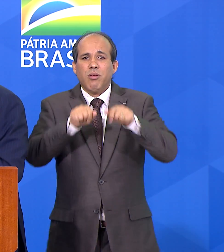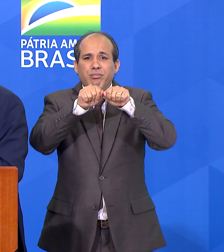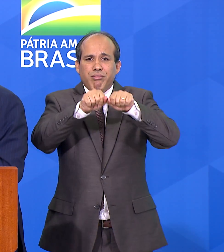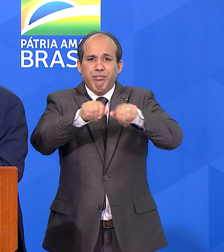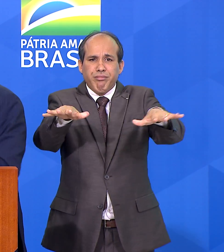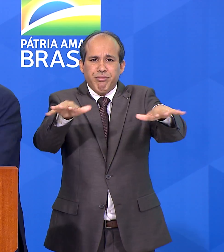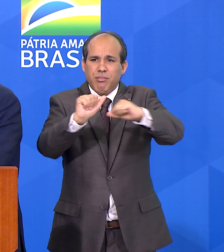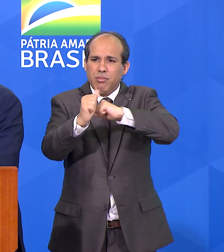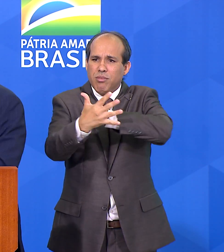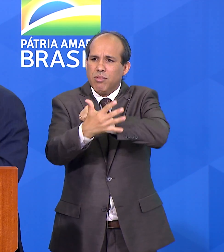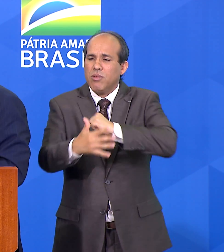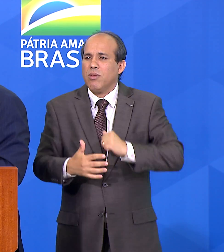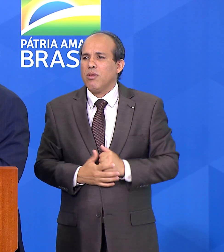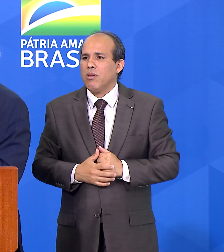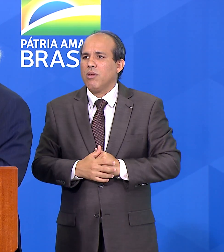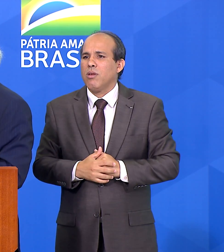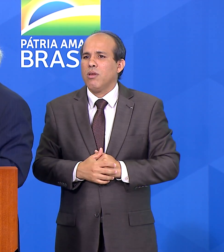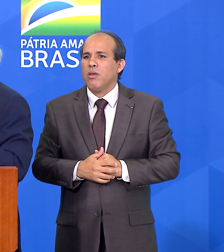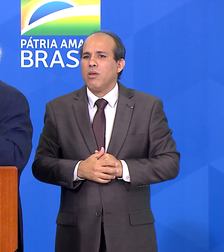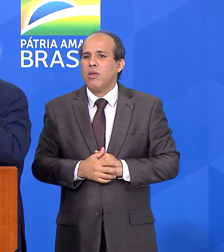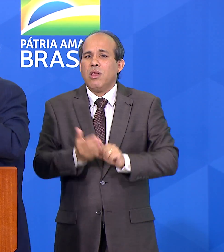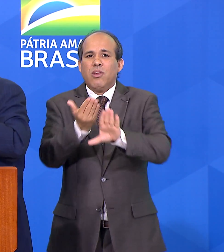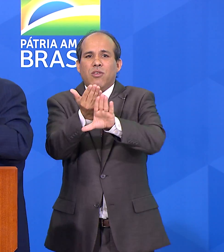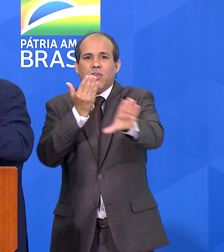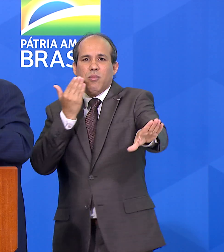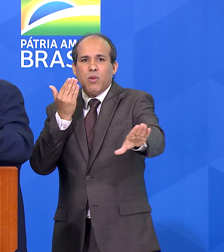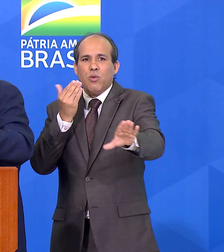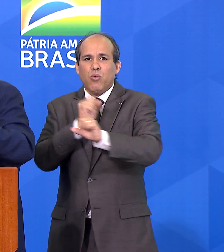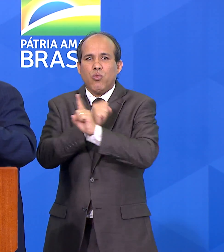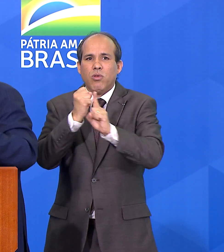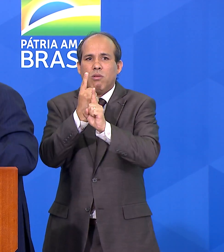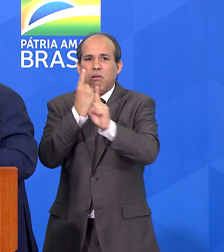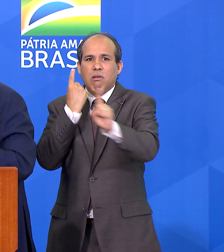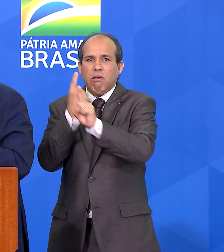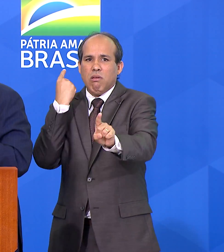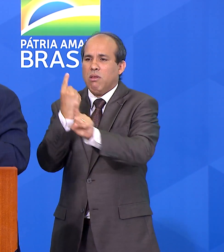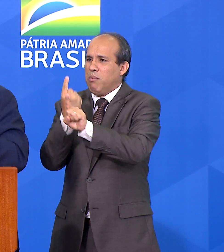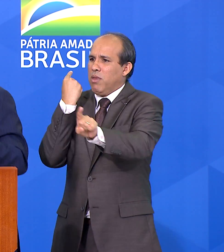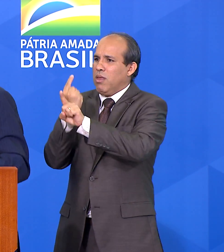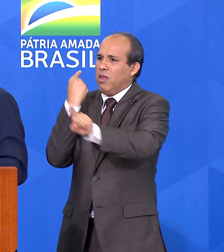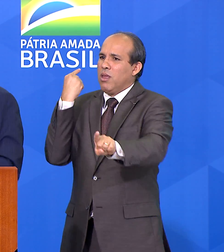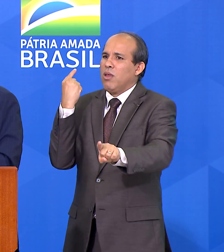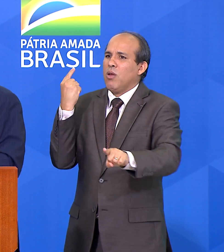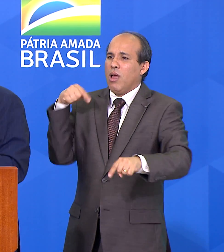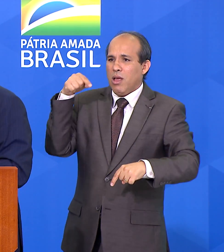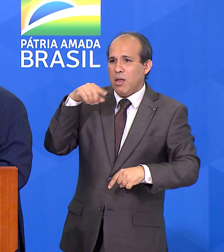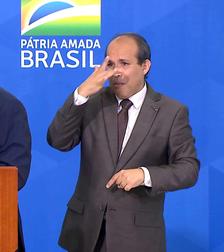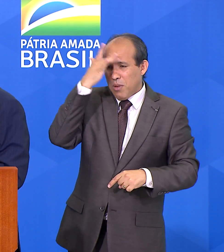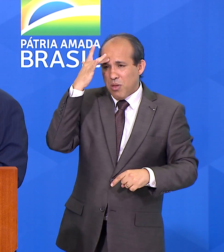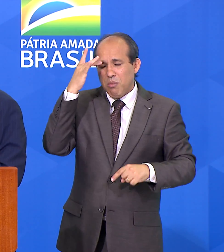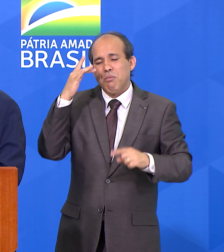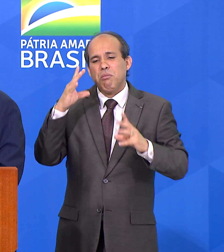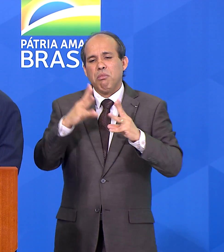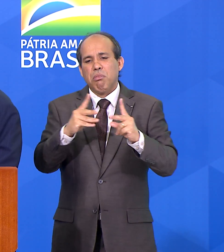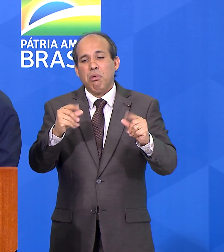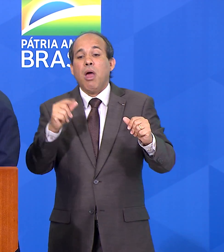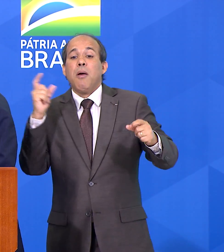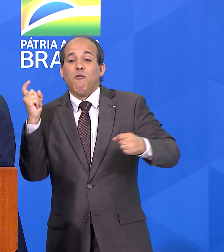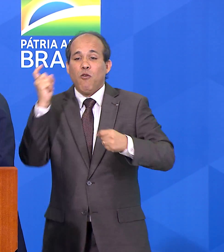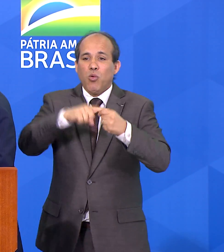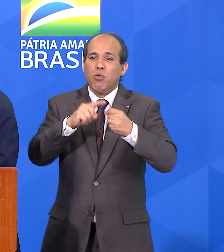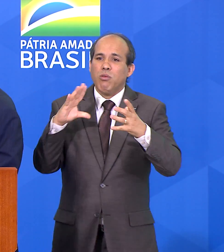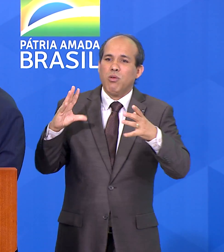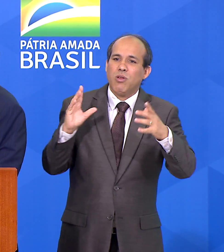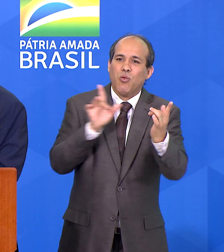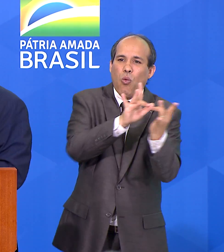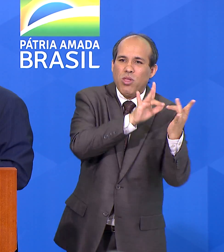logo depois do distanciamento social, quando o Brasil começava a se reintegrar novamente, produtivamente, depois de todo o